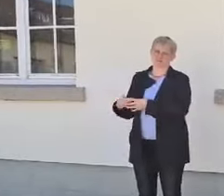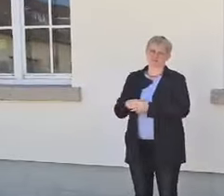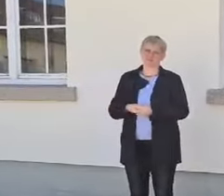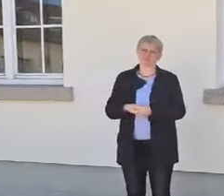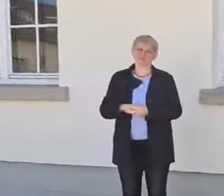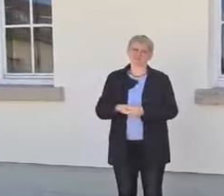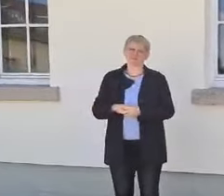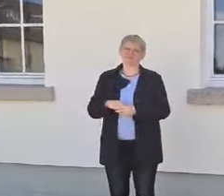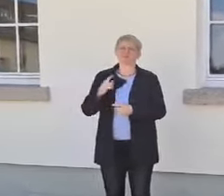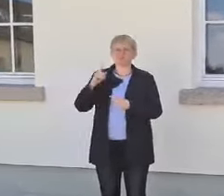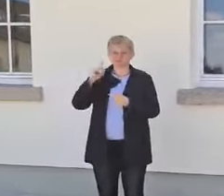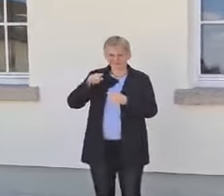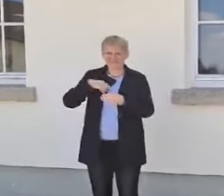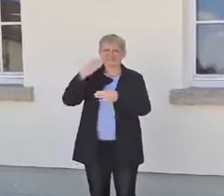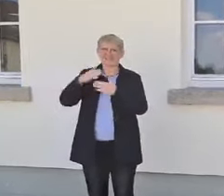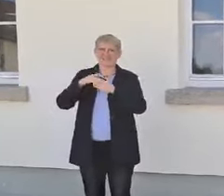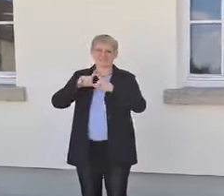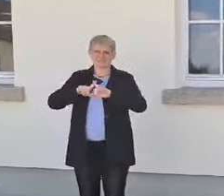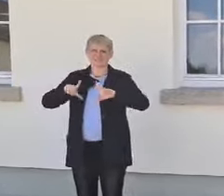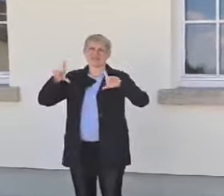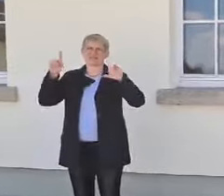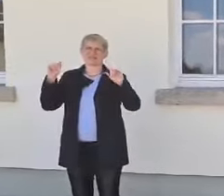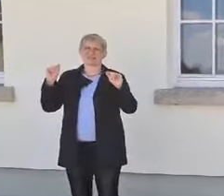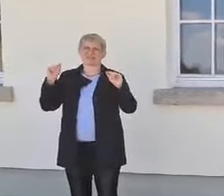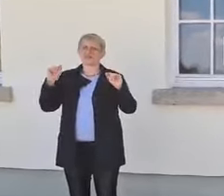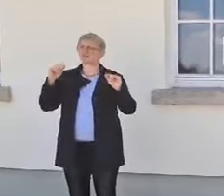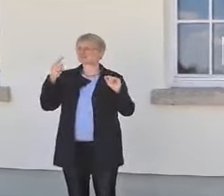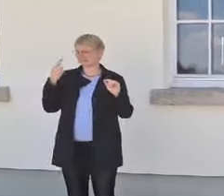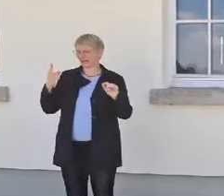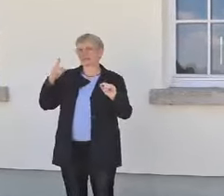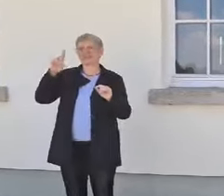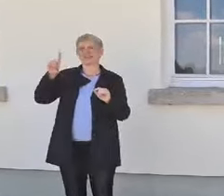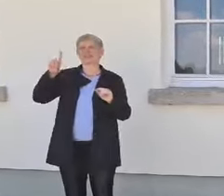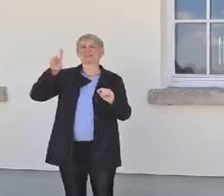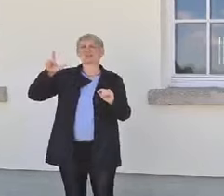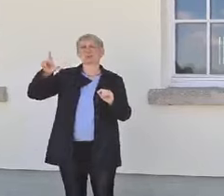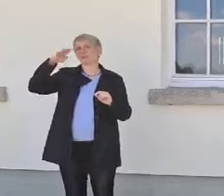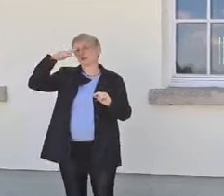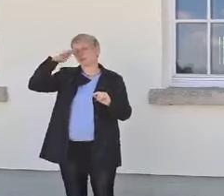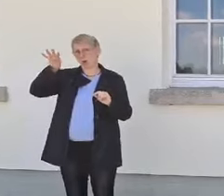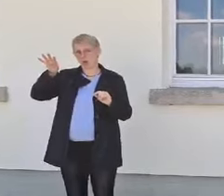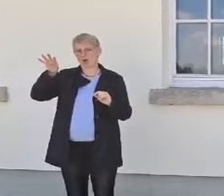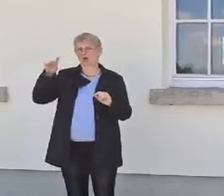weiteres Bild von David Ludwig Bloch angefertigt zu seinen Erlebnissen.